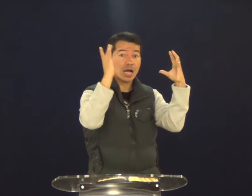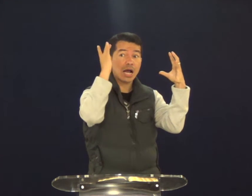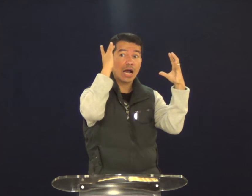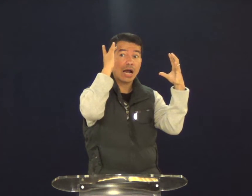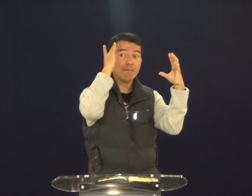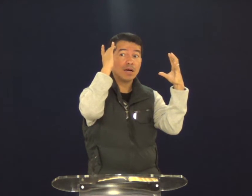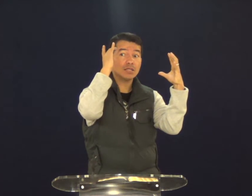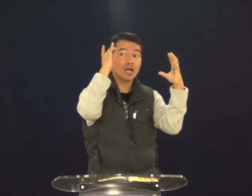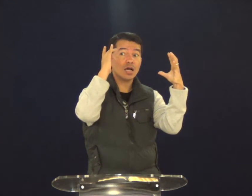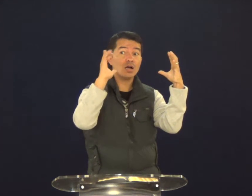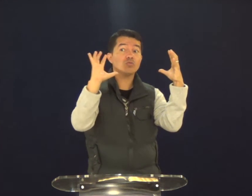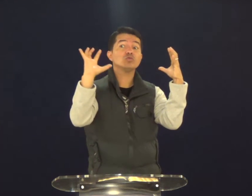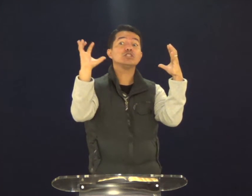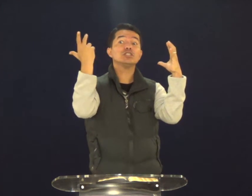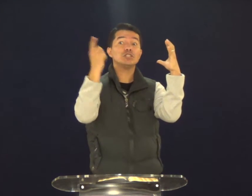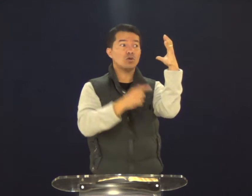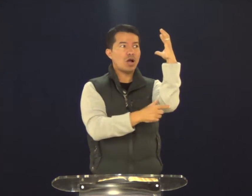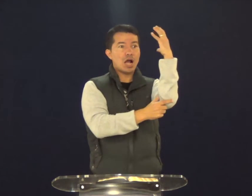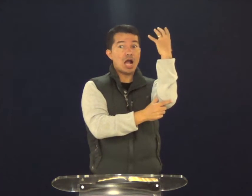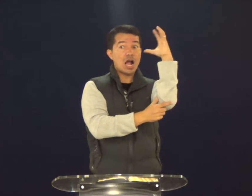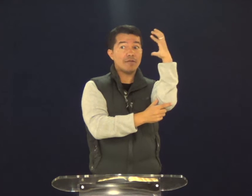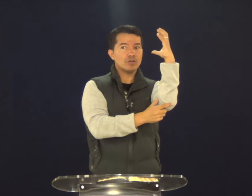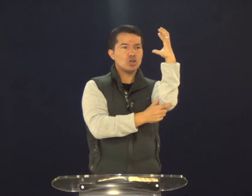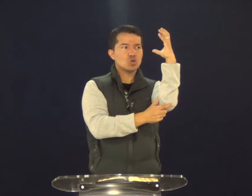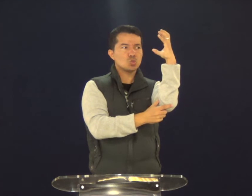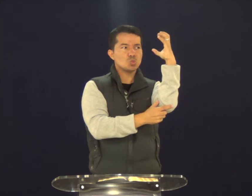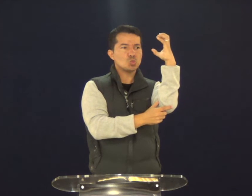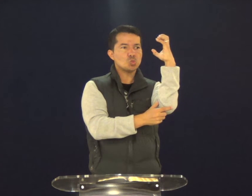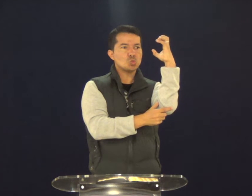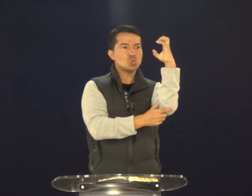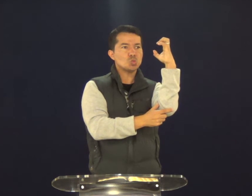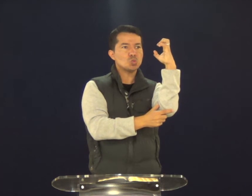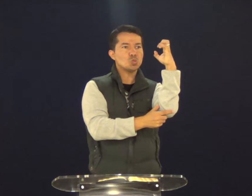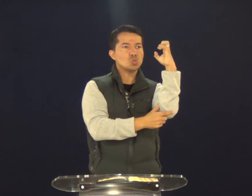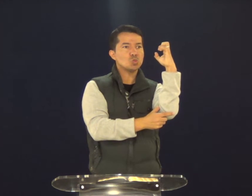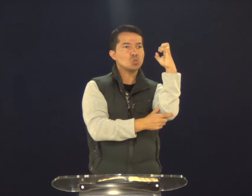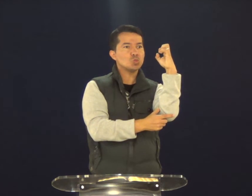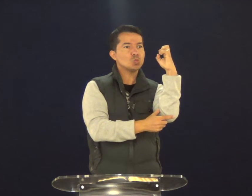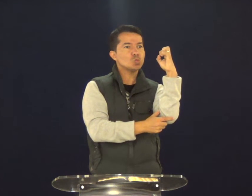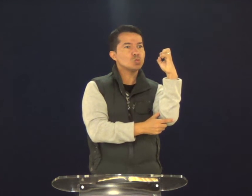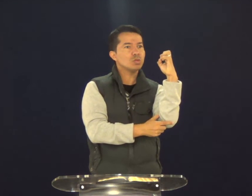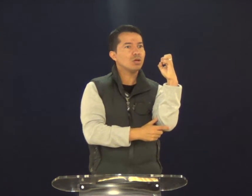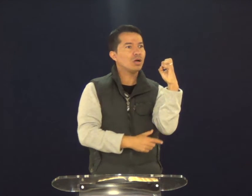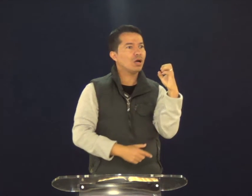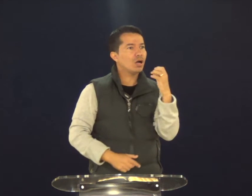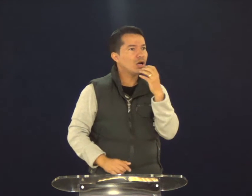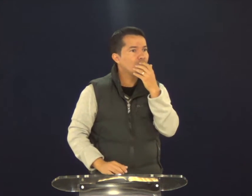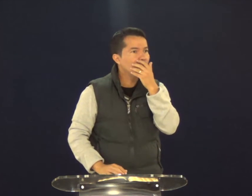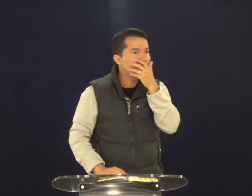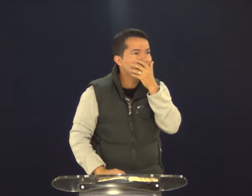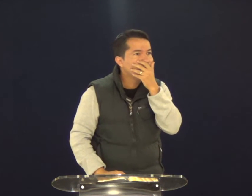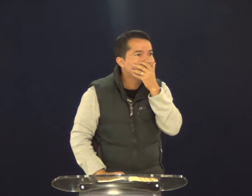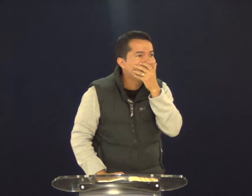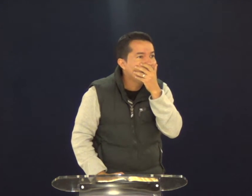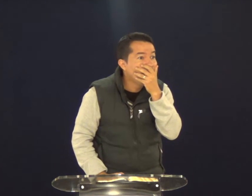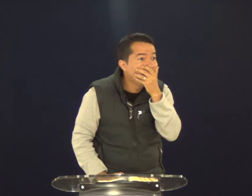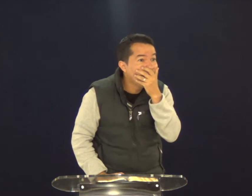E fala o quê? O acontece? Ele fala contra a árvore. E no dia seguinte acontece o quê? A árvore está seca.